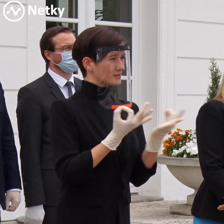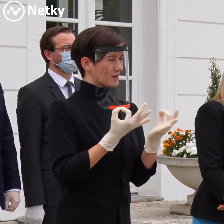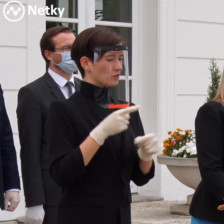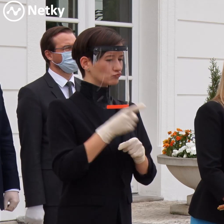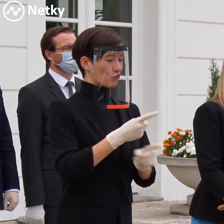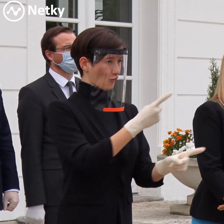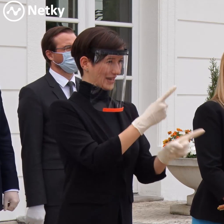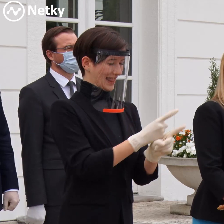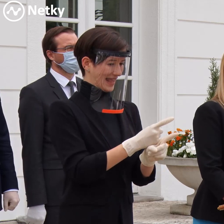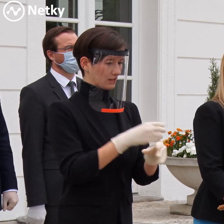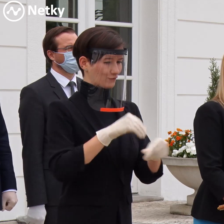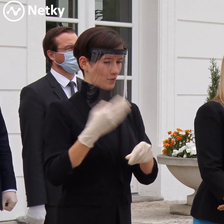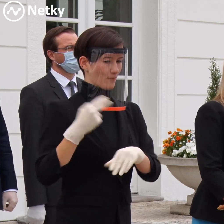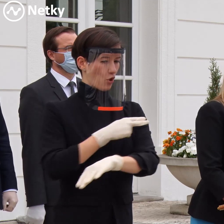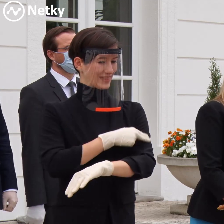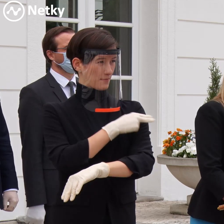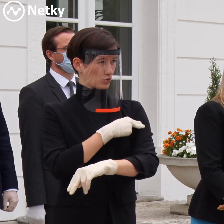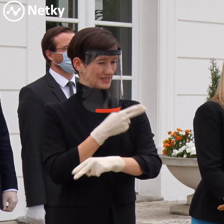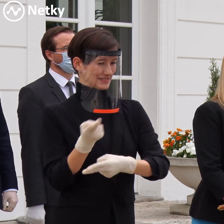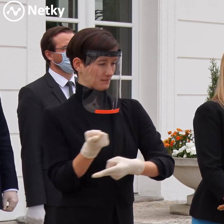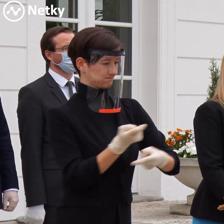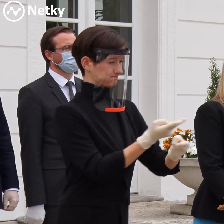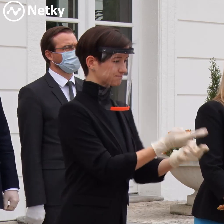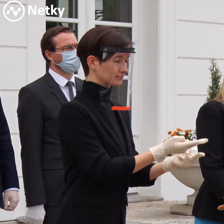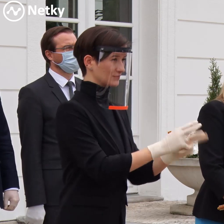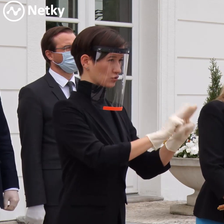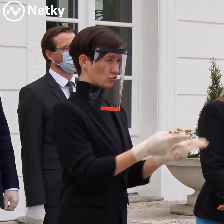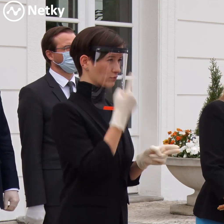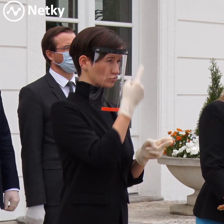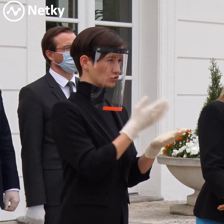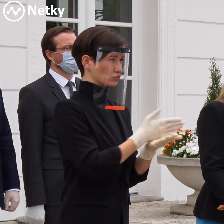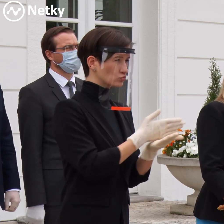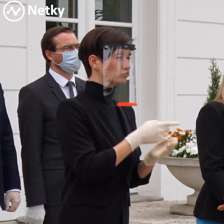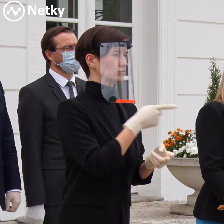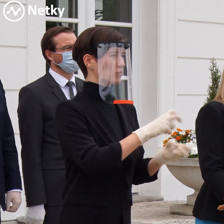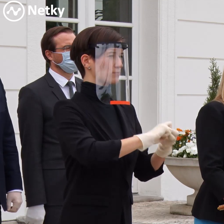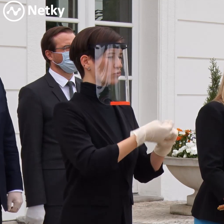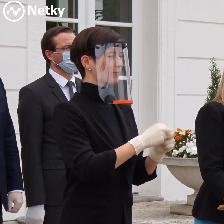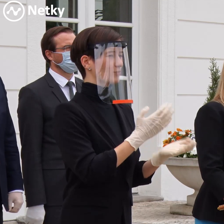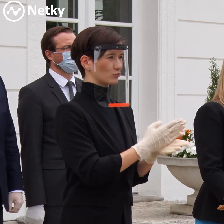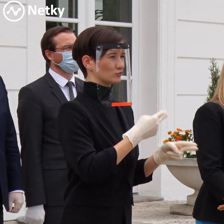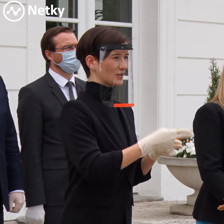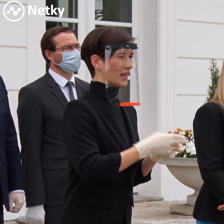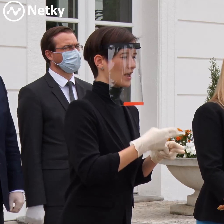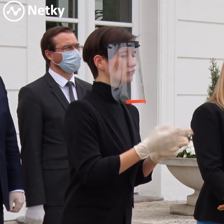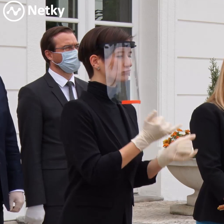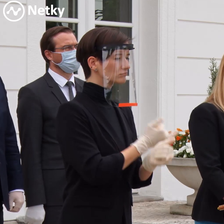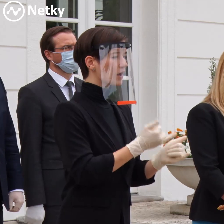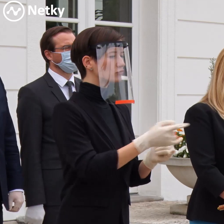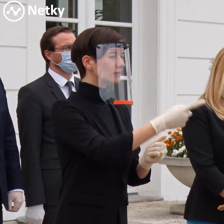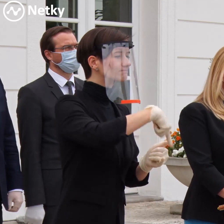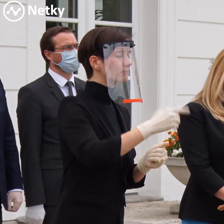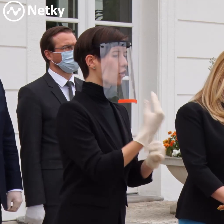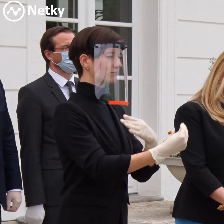vracajú z nemocnic do zariadení, sa už deje tento problém. Naozaj všetky zariadenia signalizovali, že je vyriešený alebo nestretávajú sa